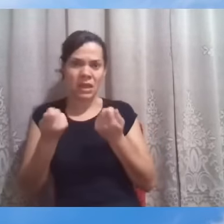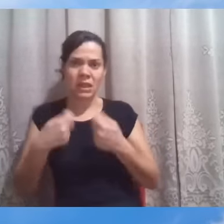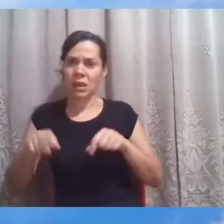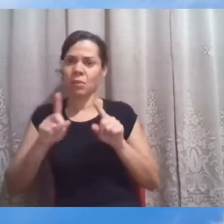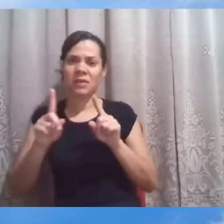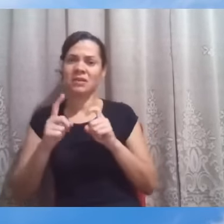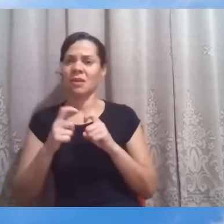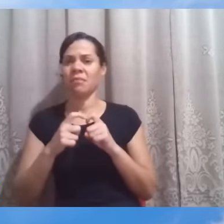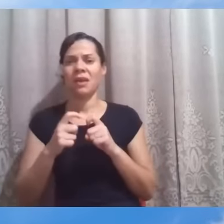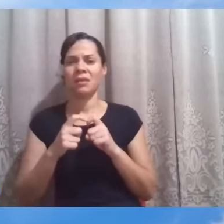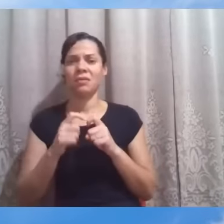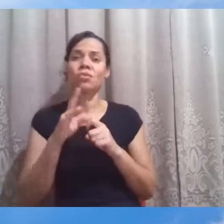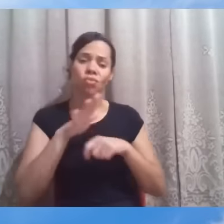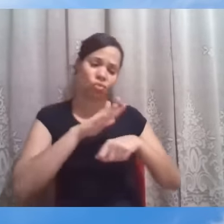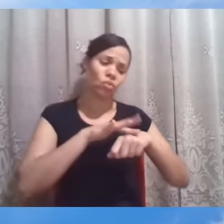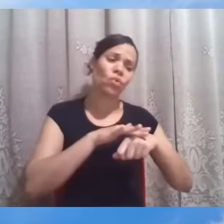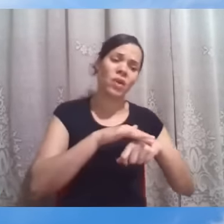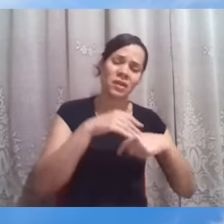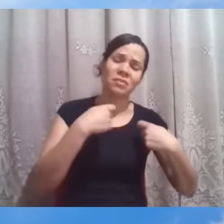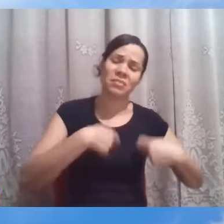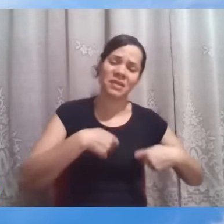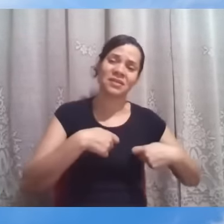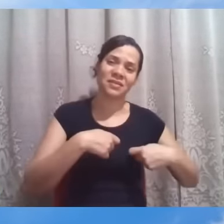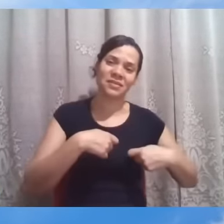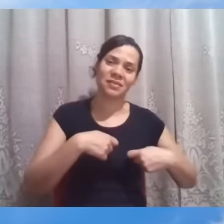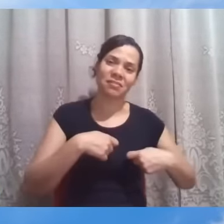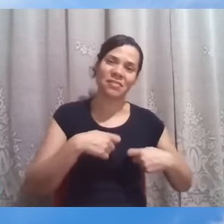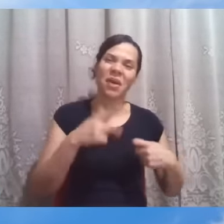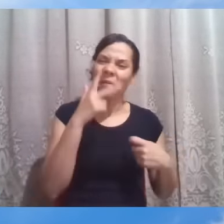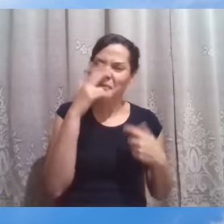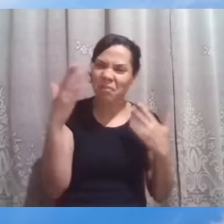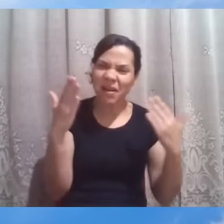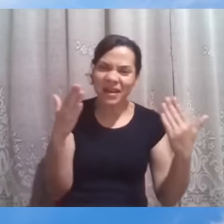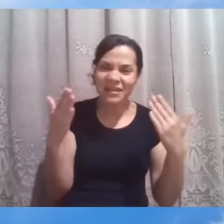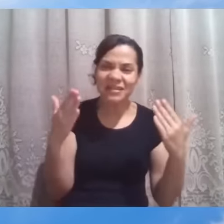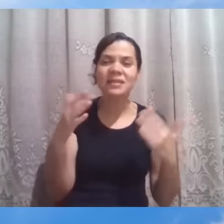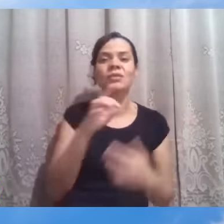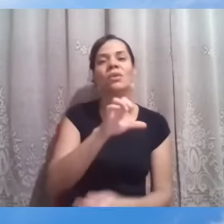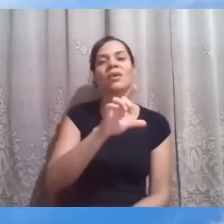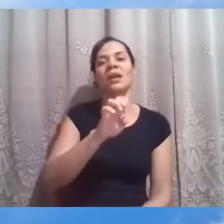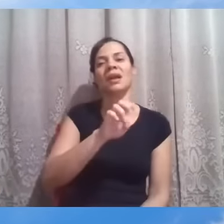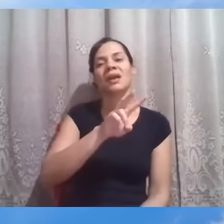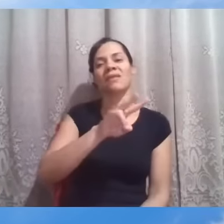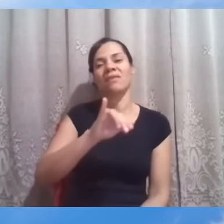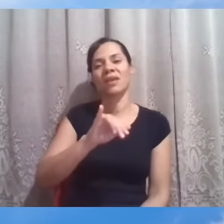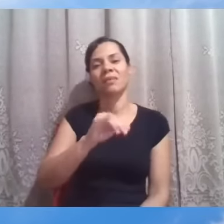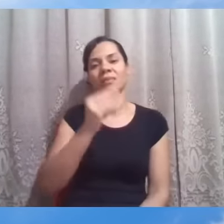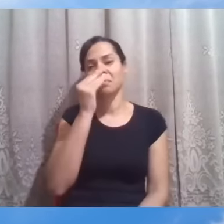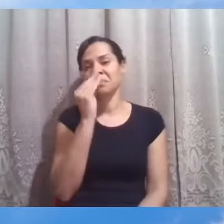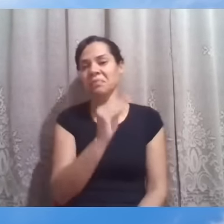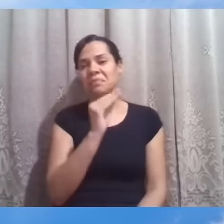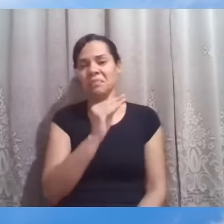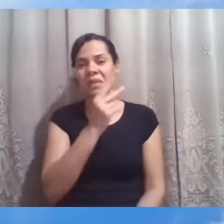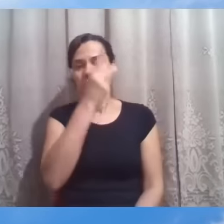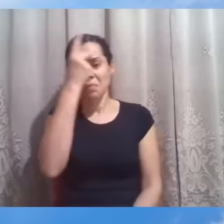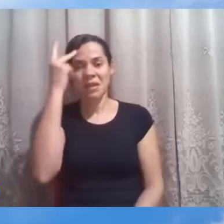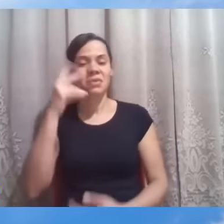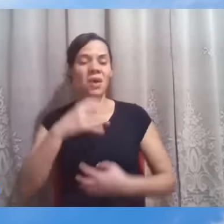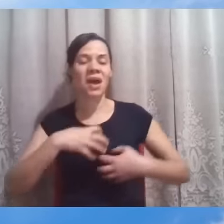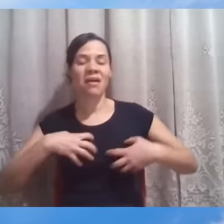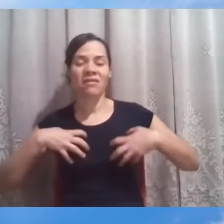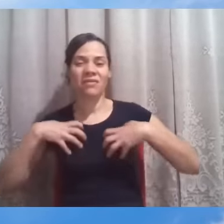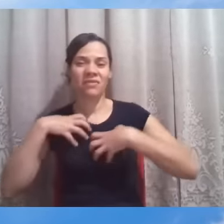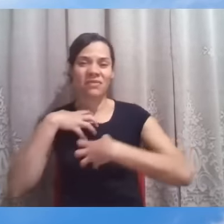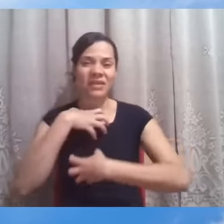Então, de maneira similar, Levi também. Então, ele desprezava ali os aflitos do mundo, os que não tinham recursos, os que eram